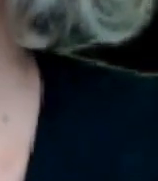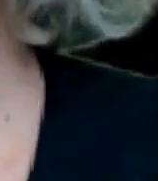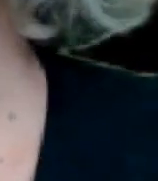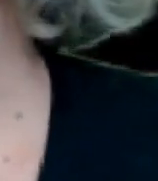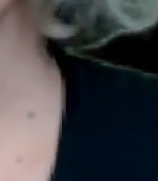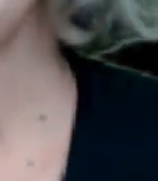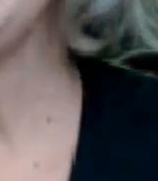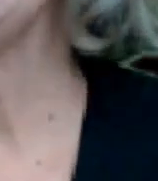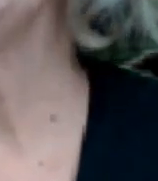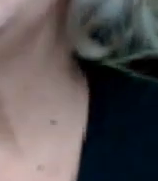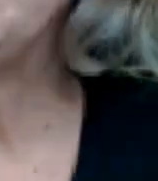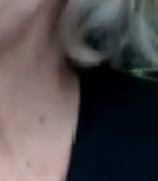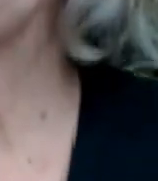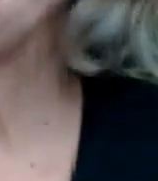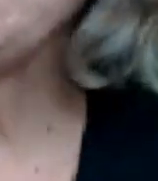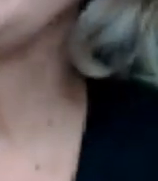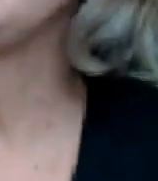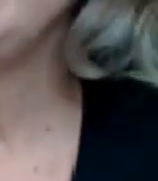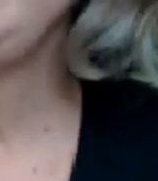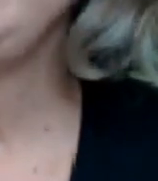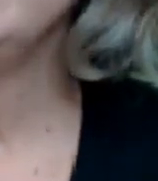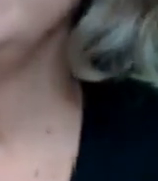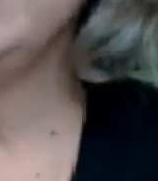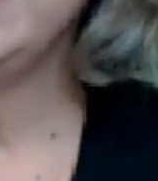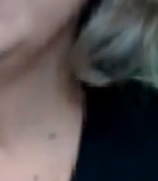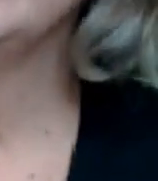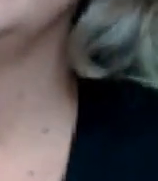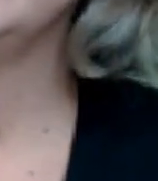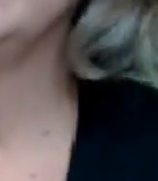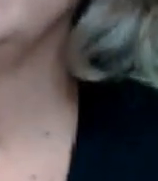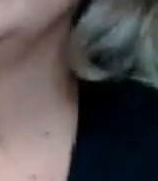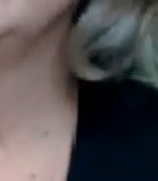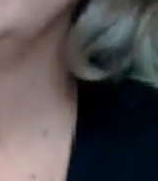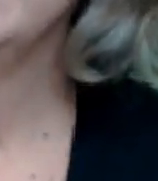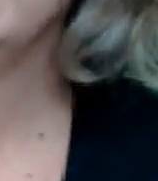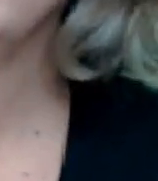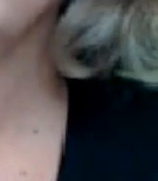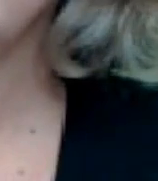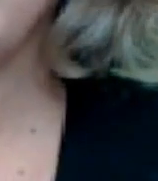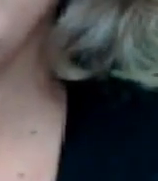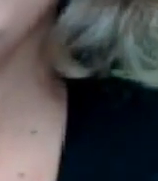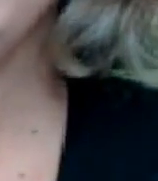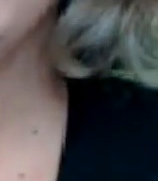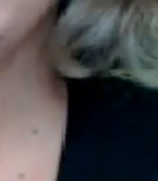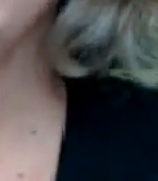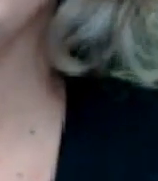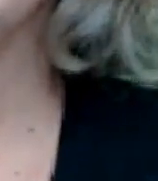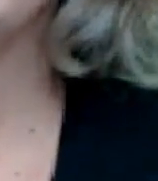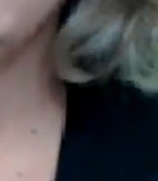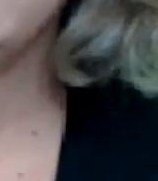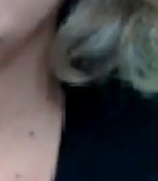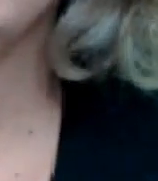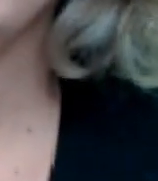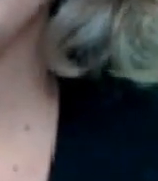narices y no más robo a la población mexicana así es